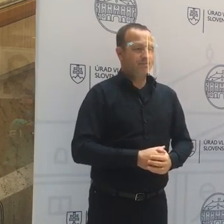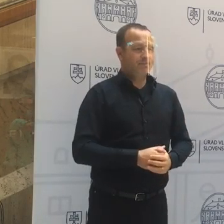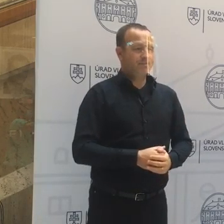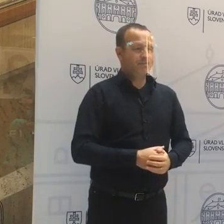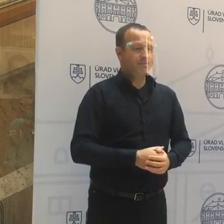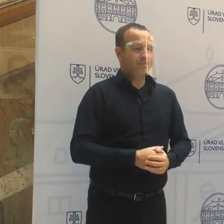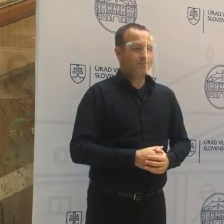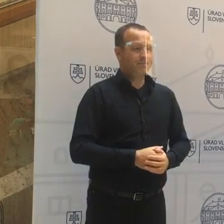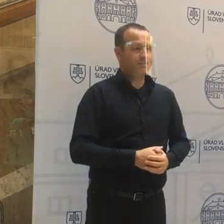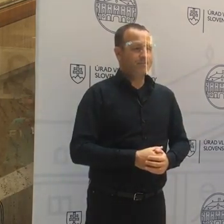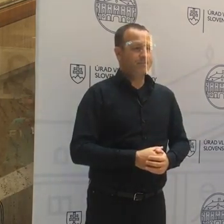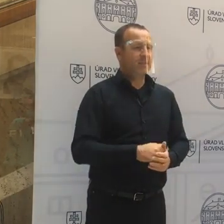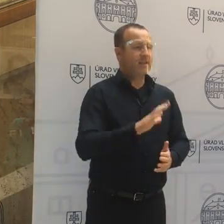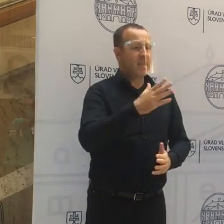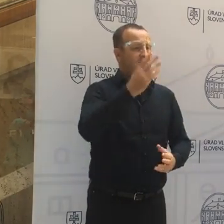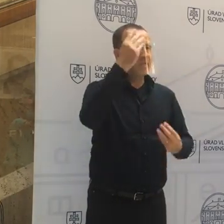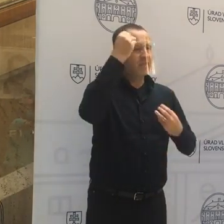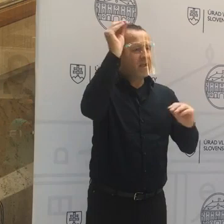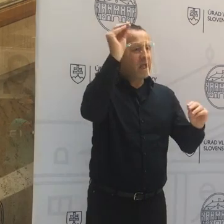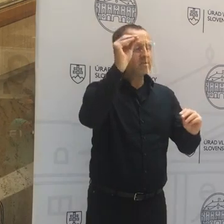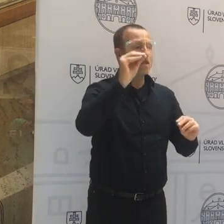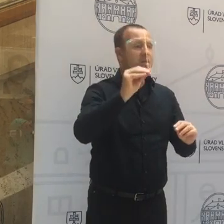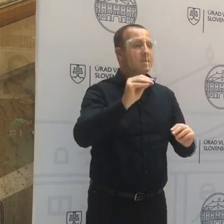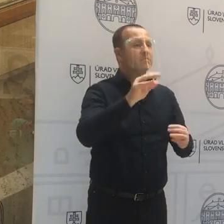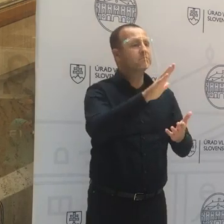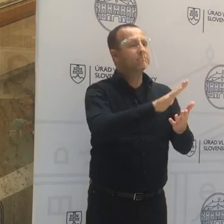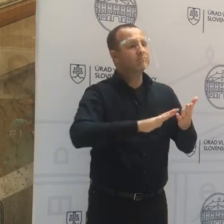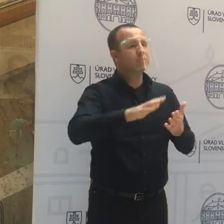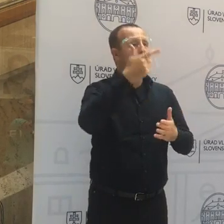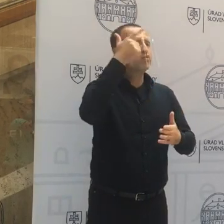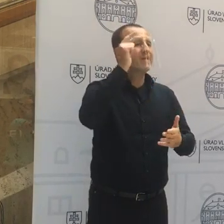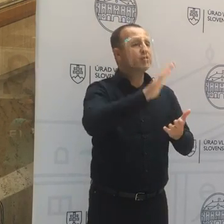Nie je vyhlasený celonárodný covidautomat,